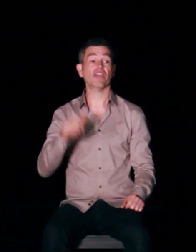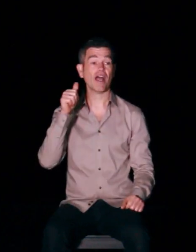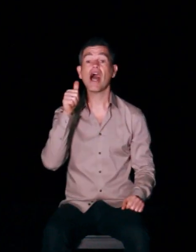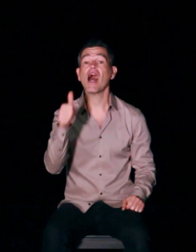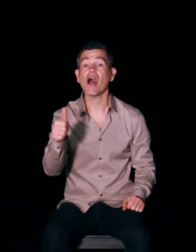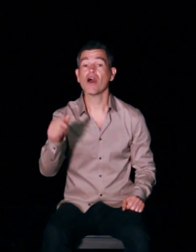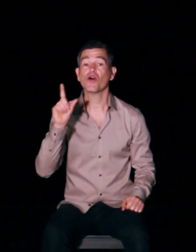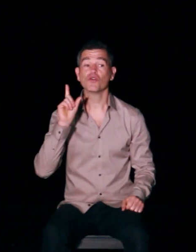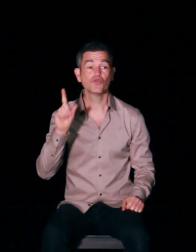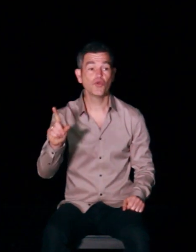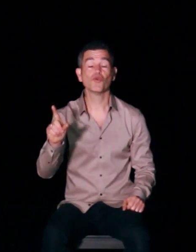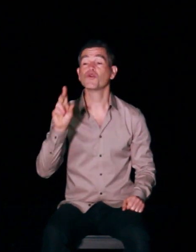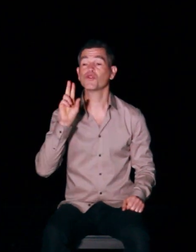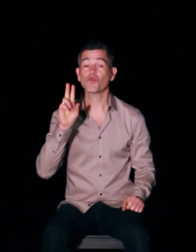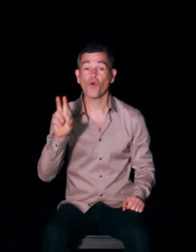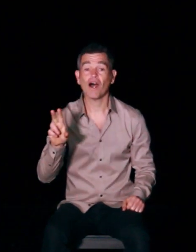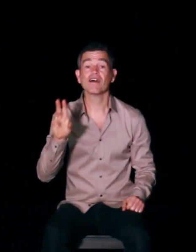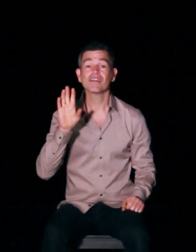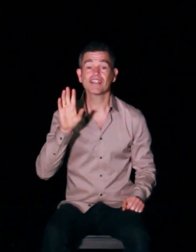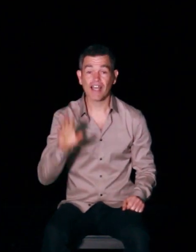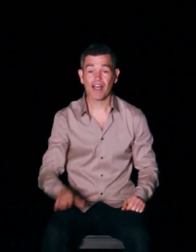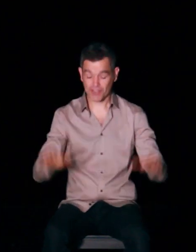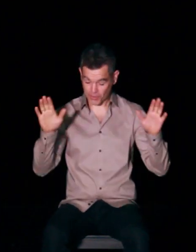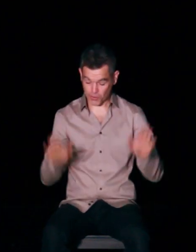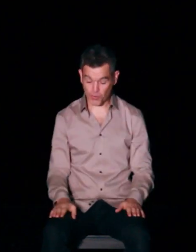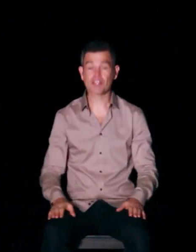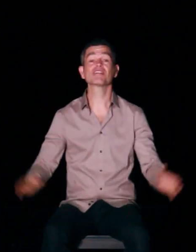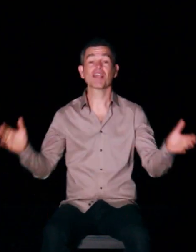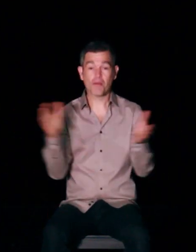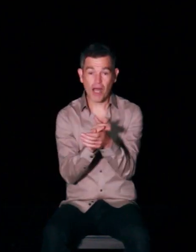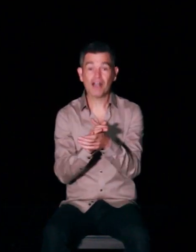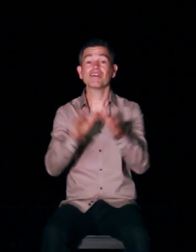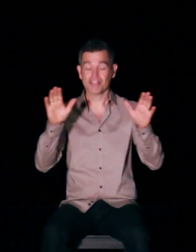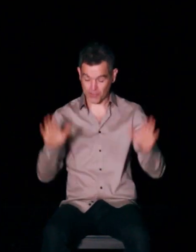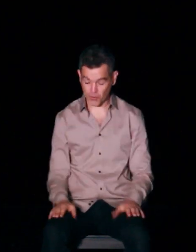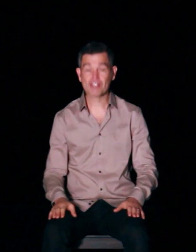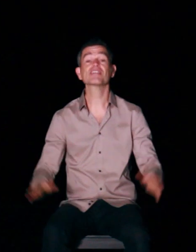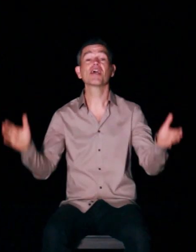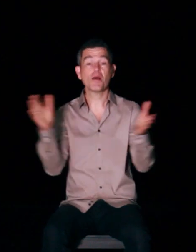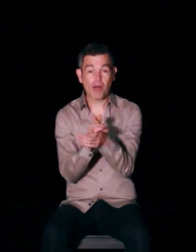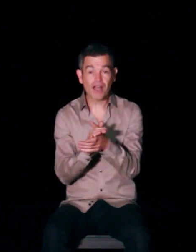faire 1, 2, 3, 4, cuisse, main, cuisse, main,